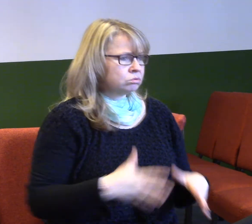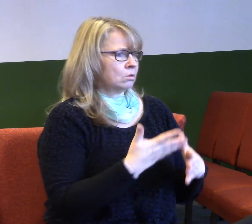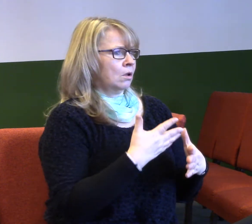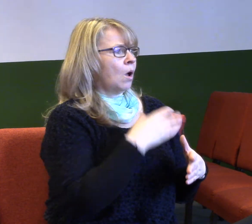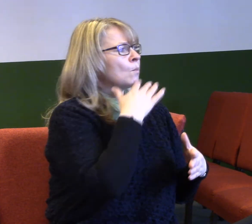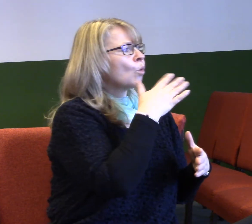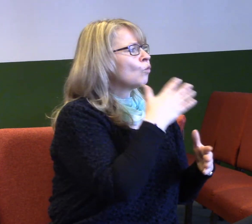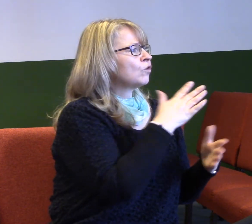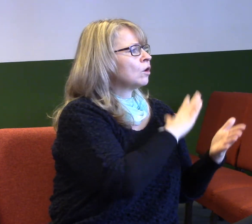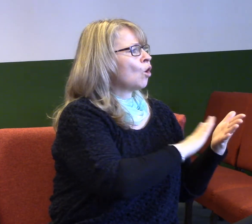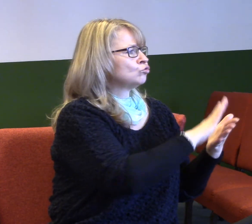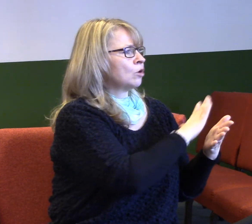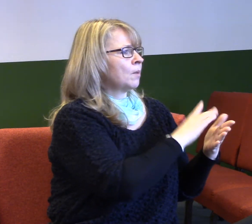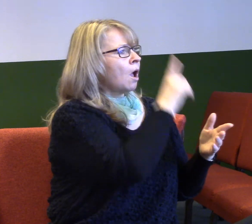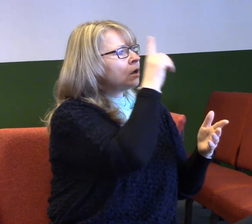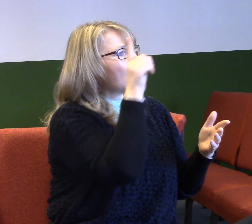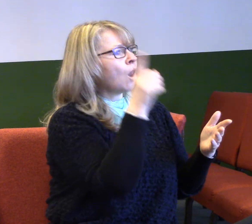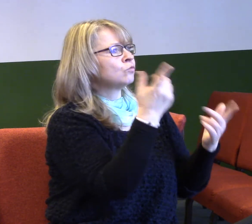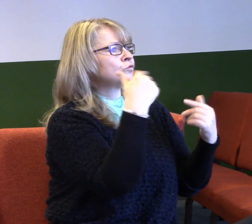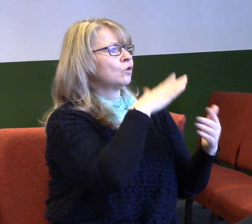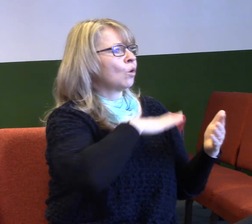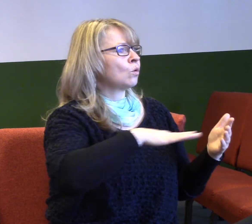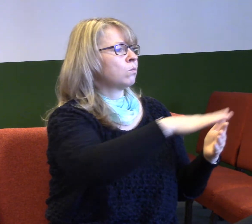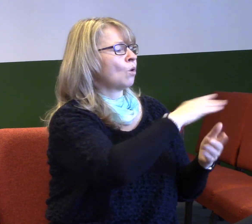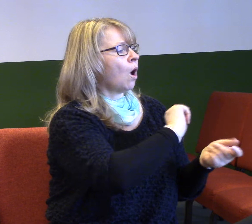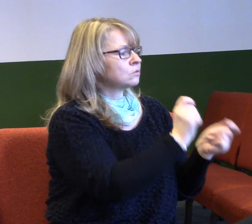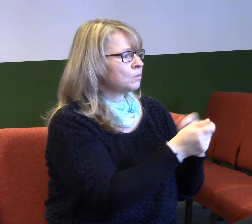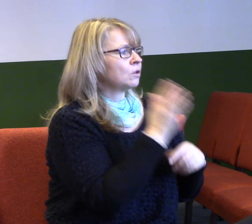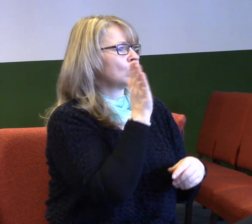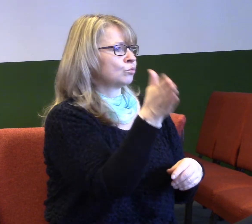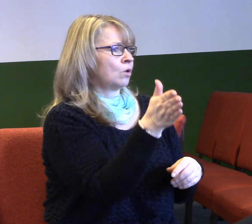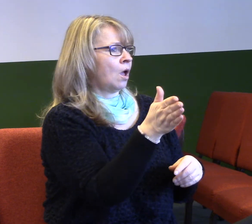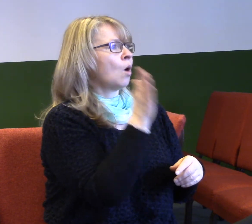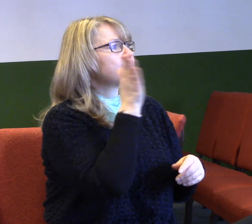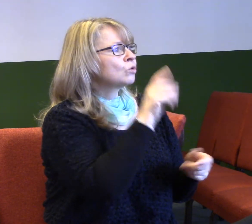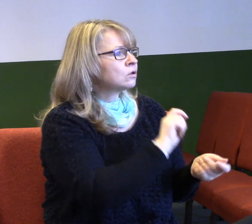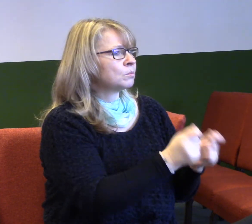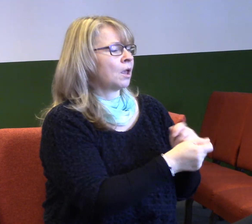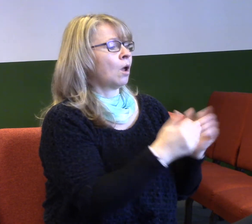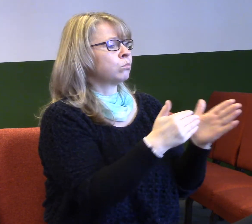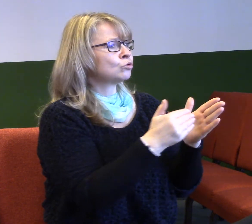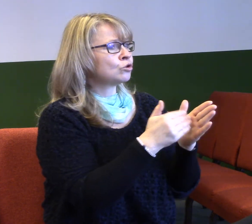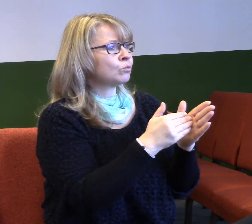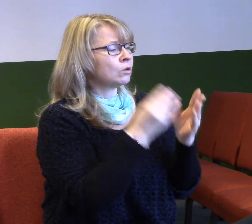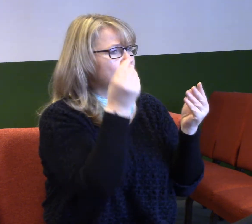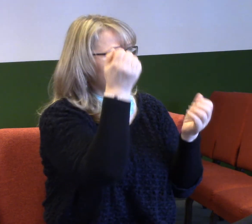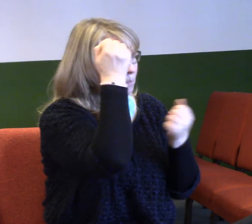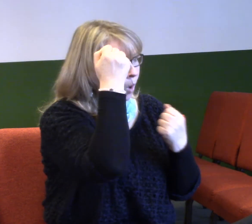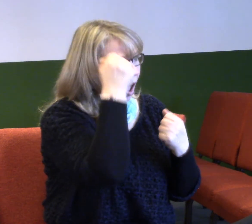o tom, že boží královstv, Bůh přichází, že se něco změní, že přichází doba změny a je potřeba dělat pokání. A bylo v tom něco tak